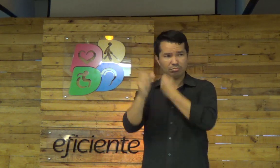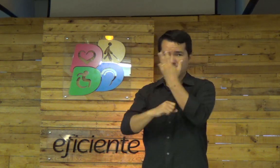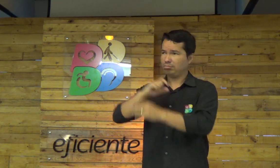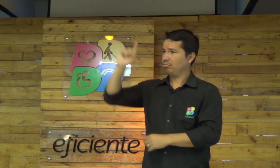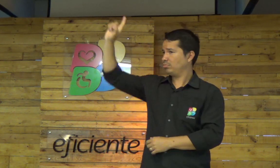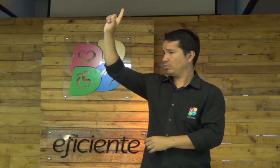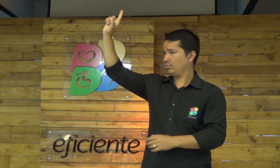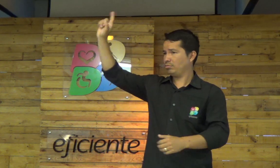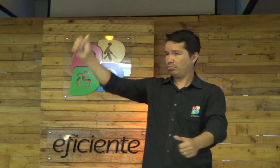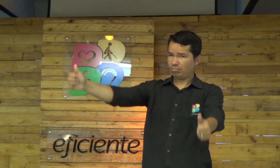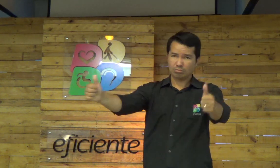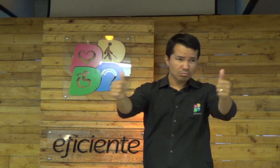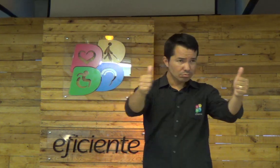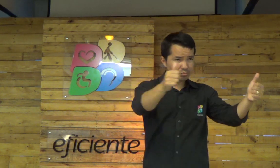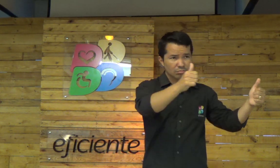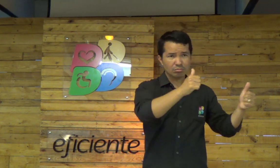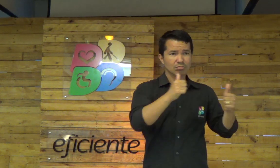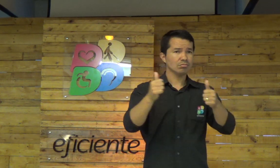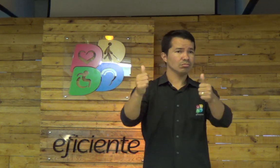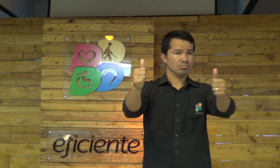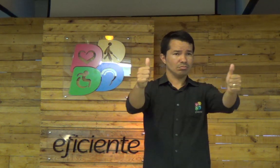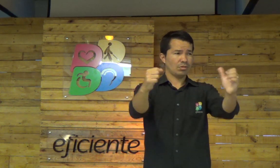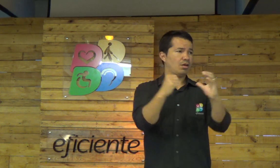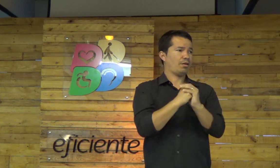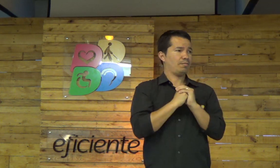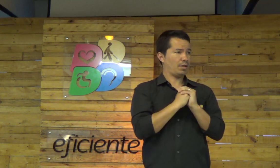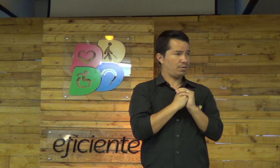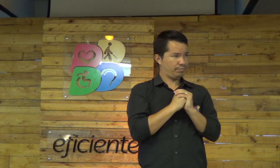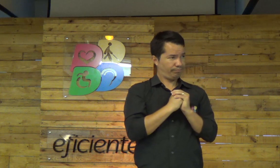confesse seus pecados e seus erros, ok? Amém?